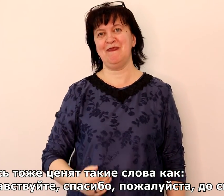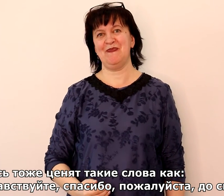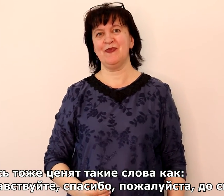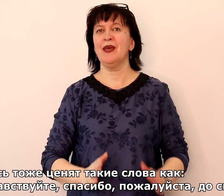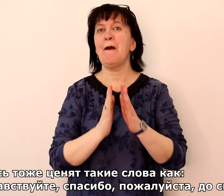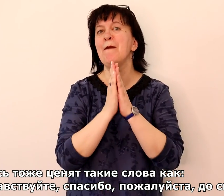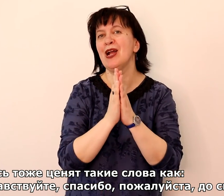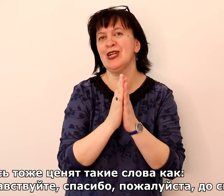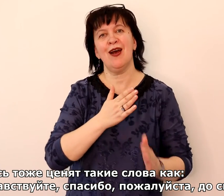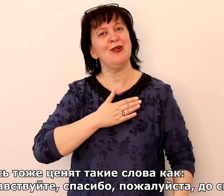«До свидания».